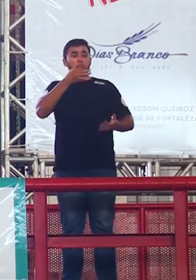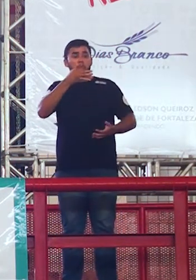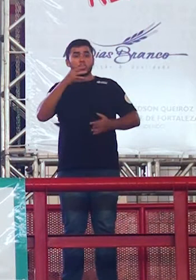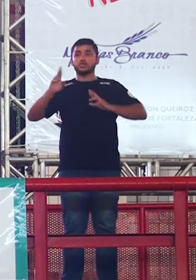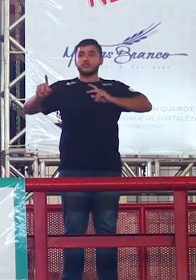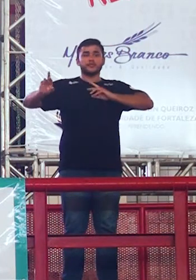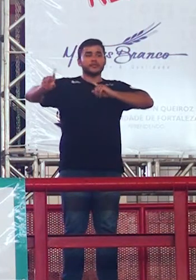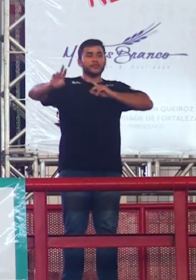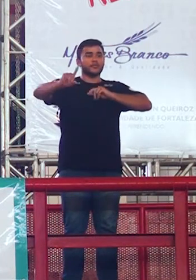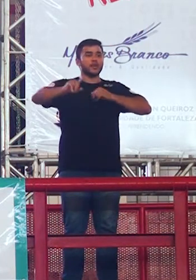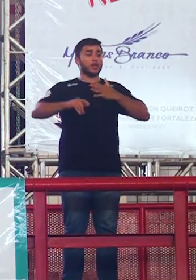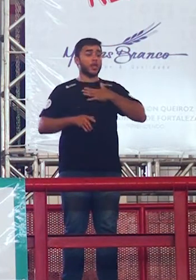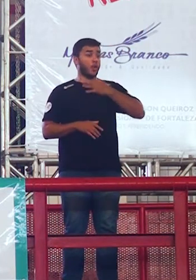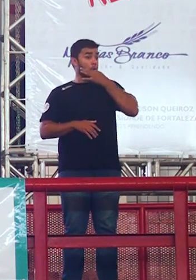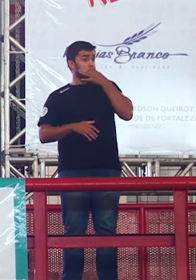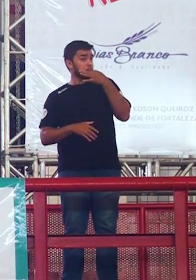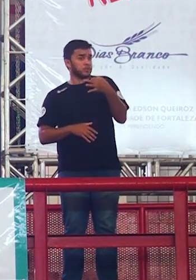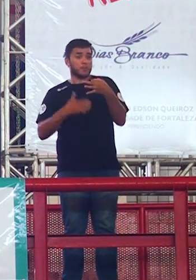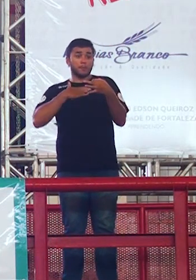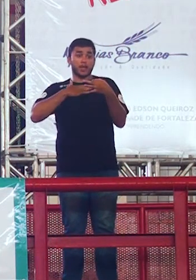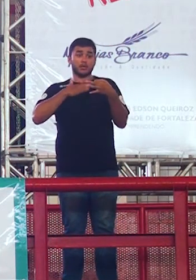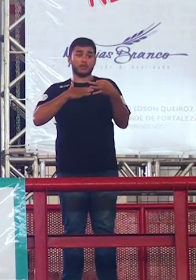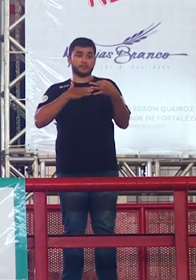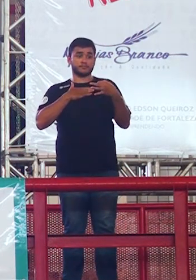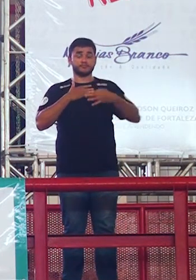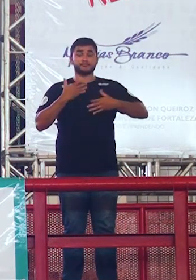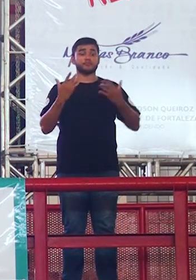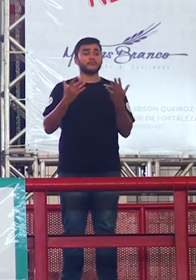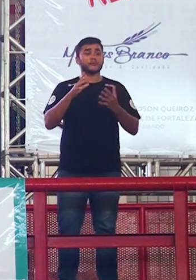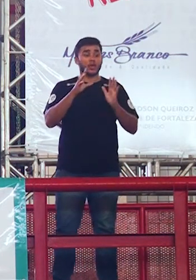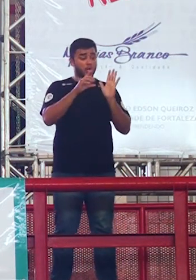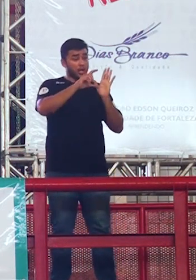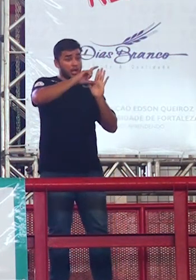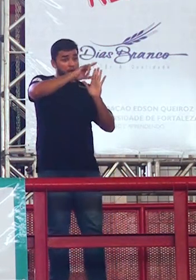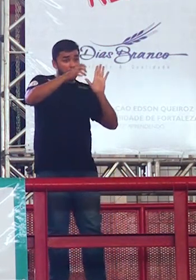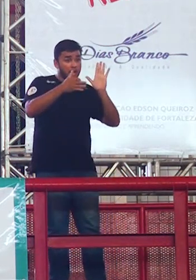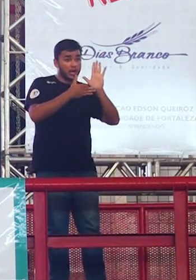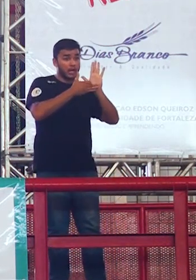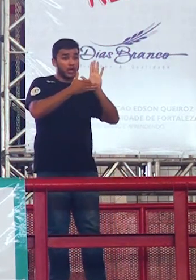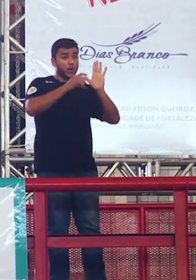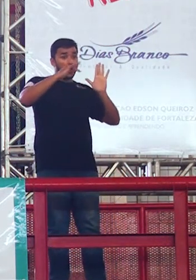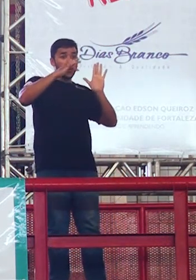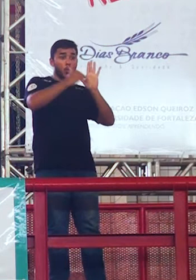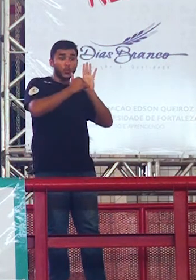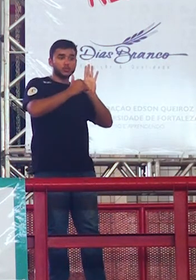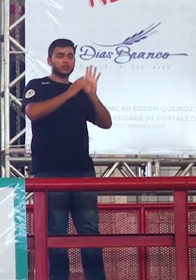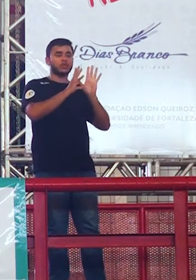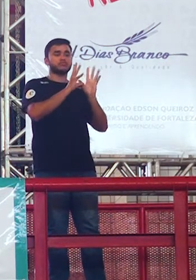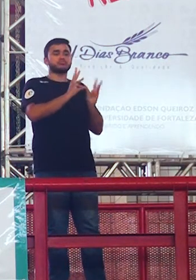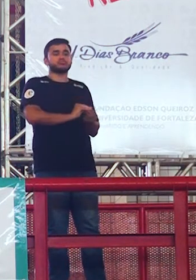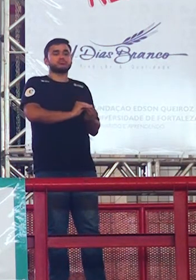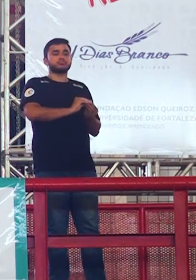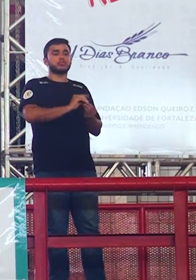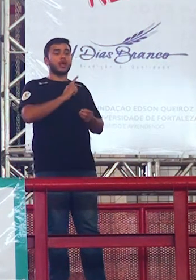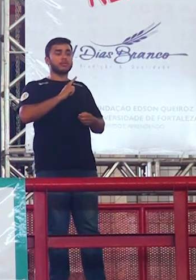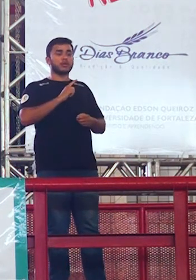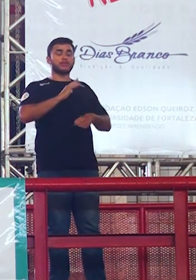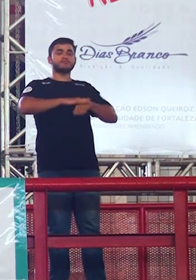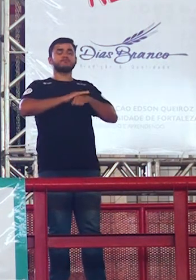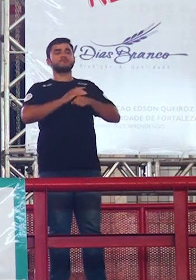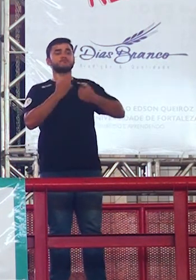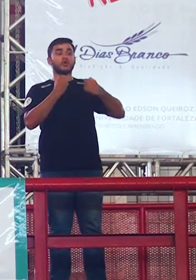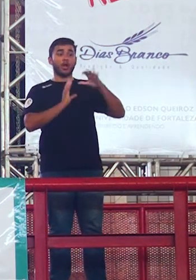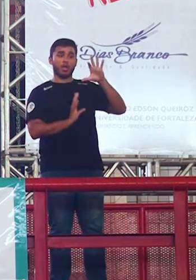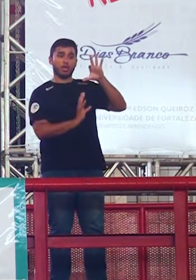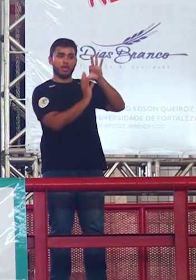conclusão da conclusão retome o problema da redação e conclua de acordo com os